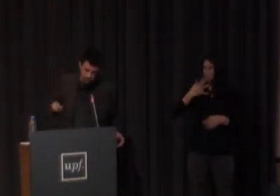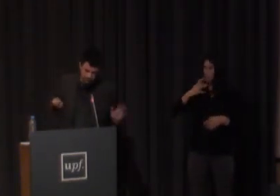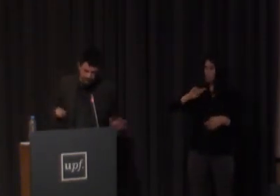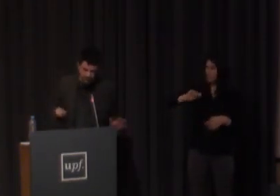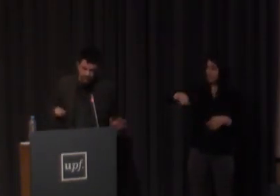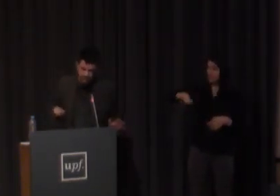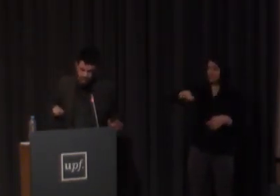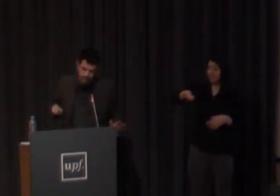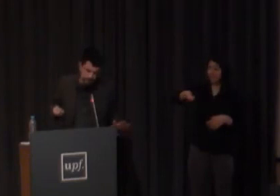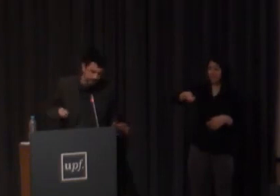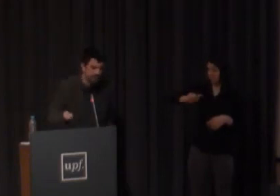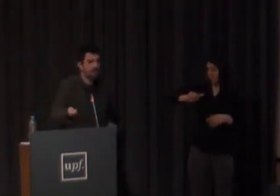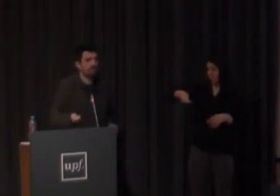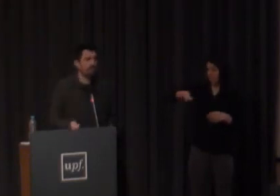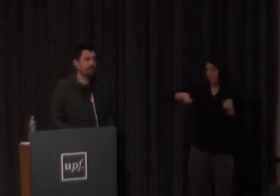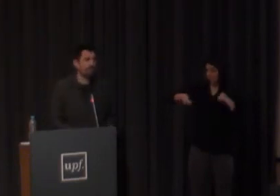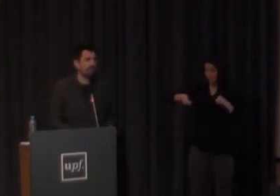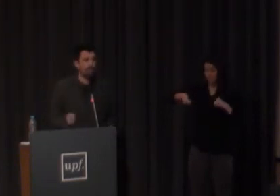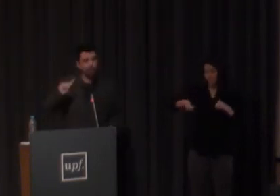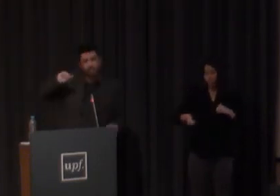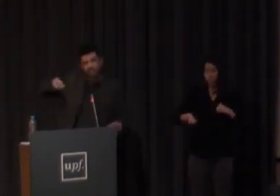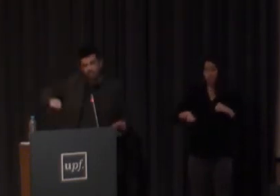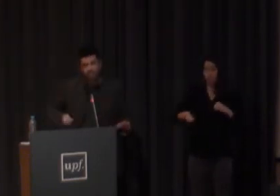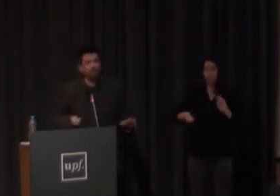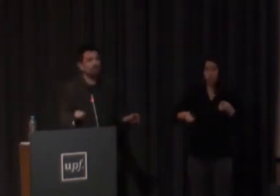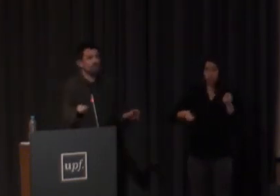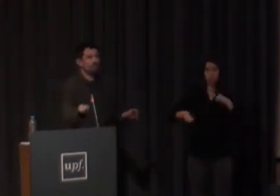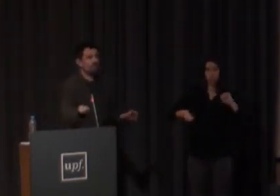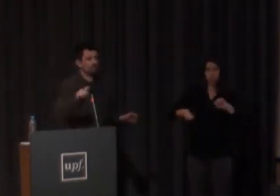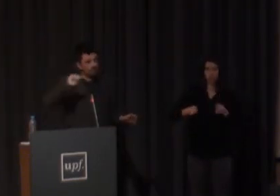se para se detiene ahí y sigue hacia adelante no es